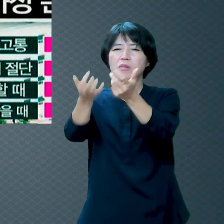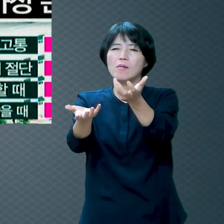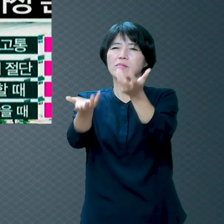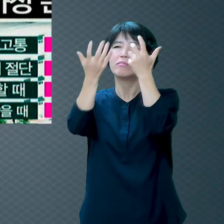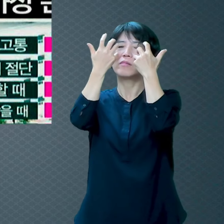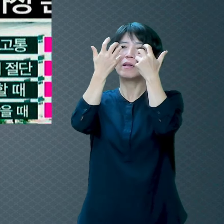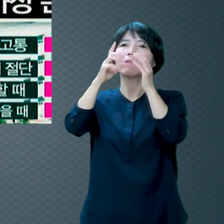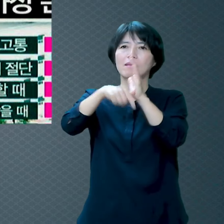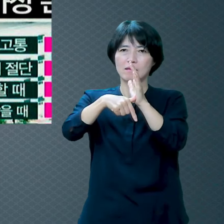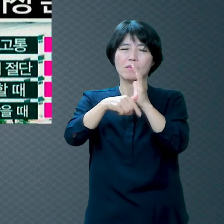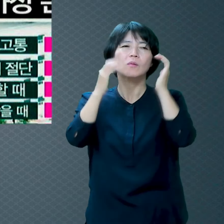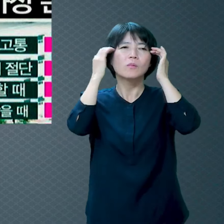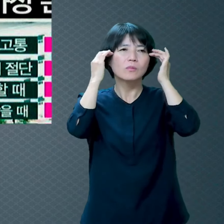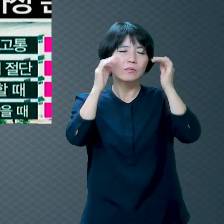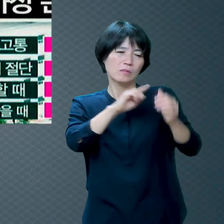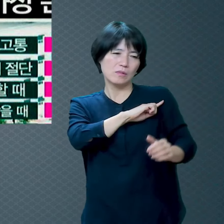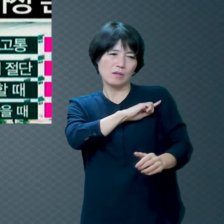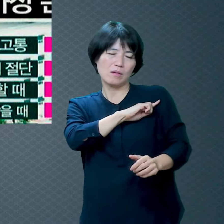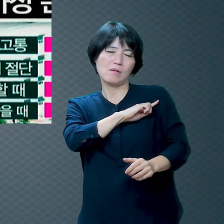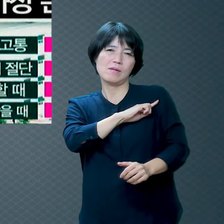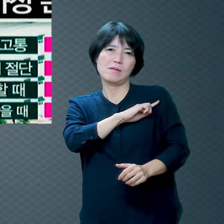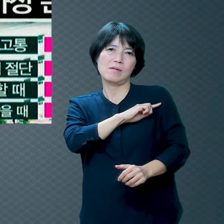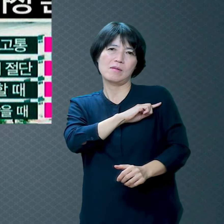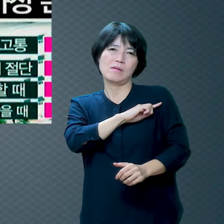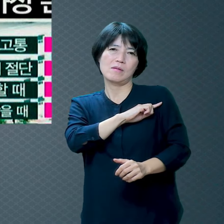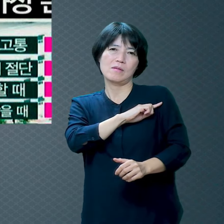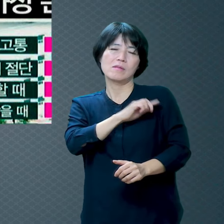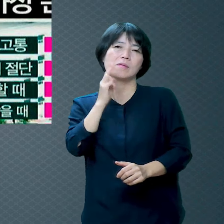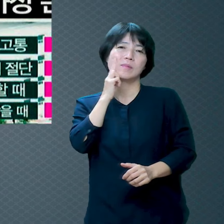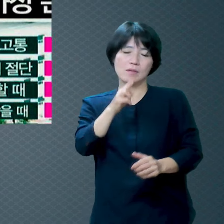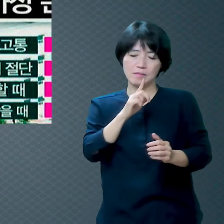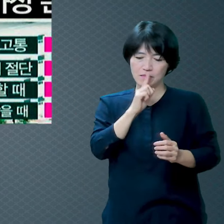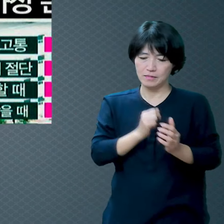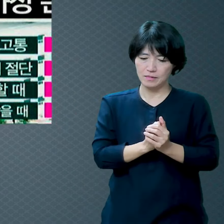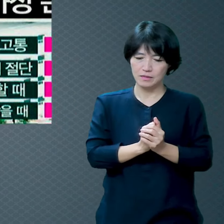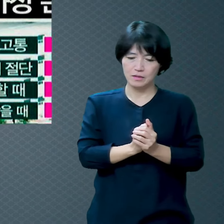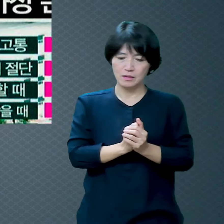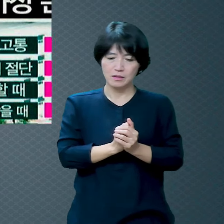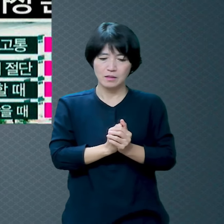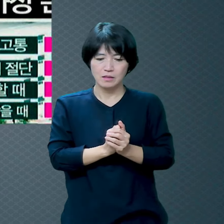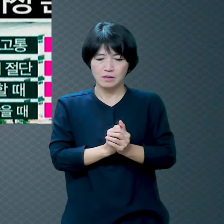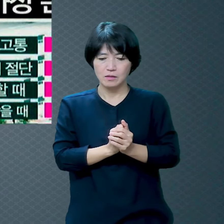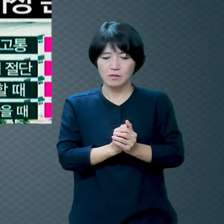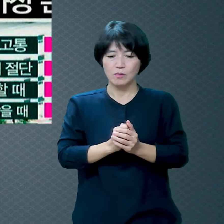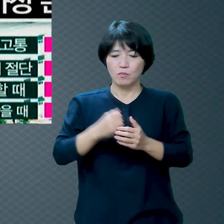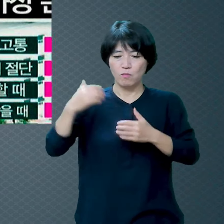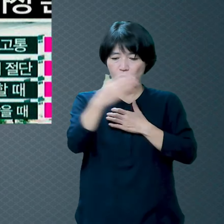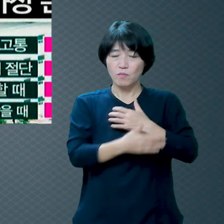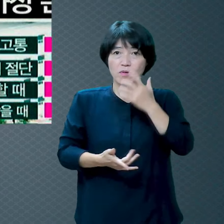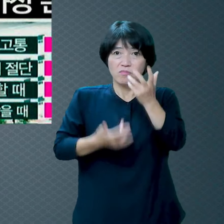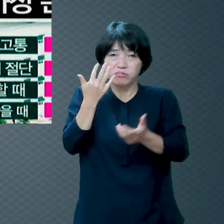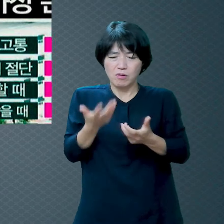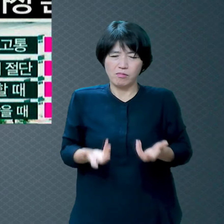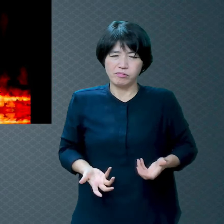지옥이 어떤 고통이에요 상상할 수 없는 최고의 고통입니다